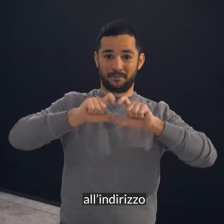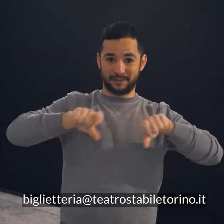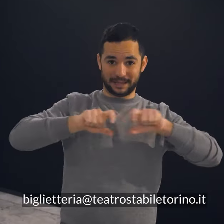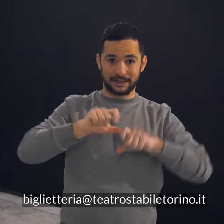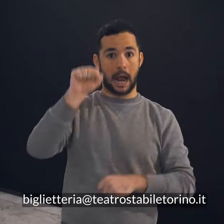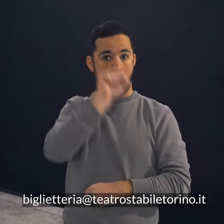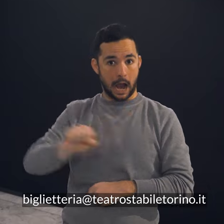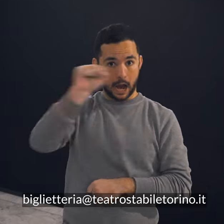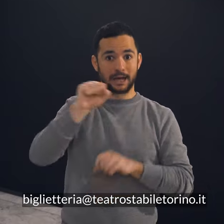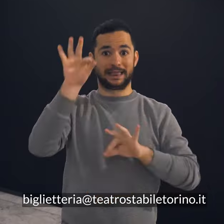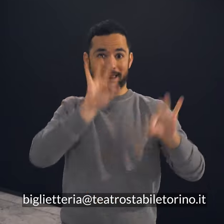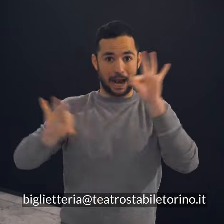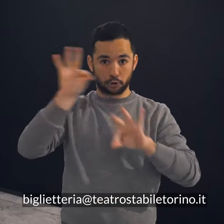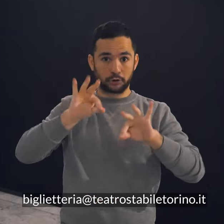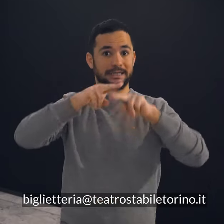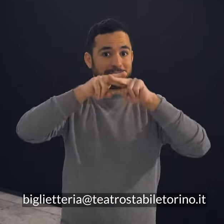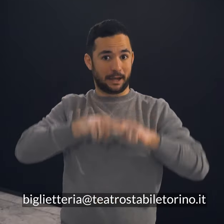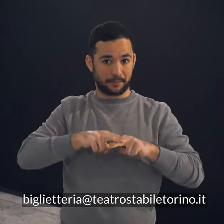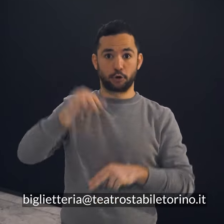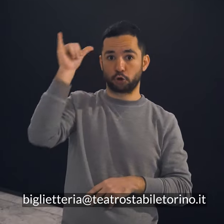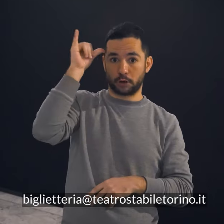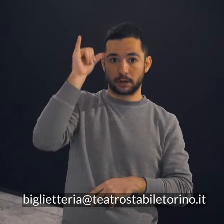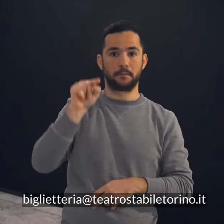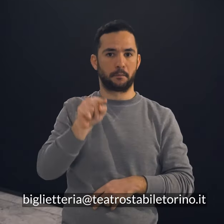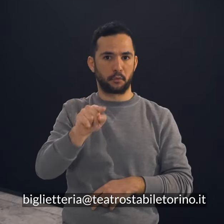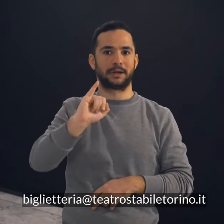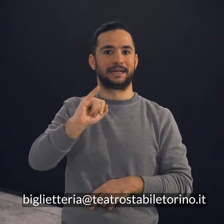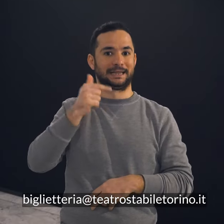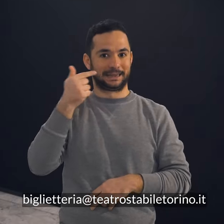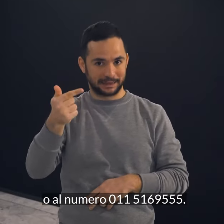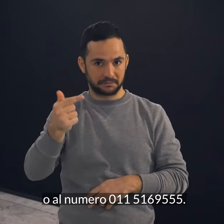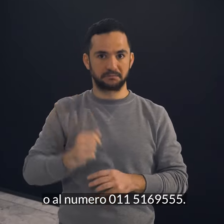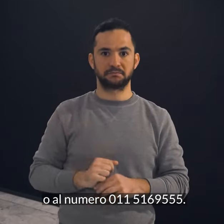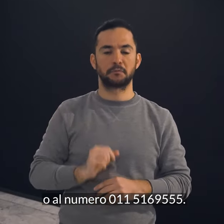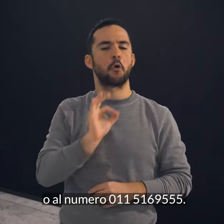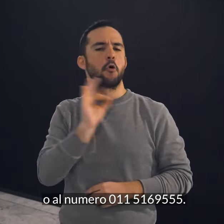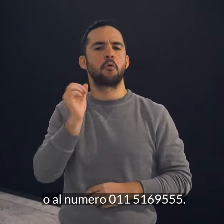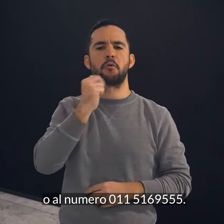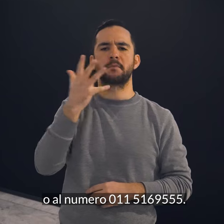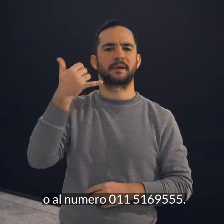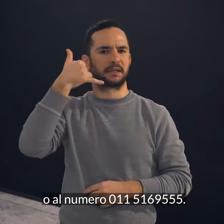biglietteria-chiocciola-teatrostabile-torino.it o al numero 011